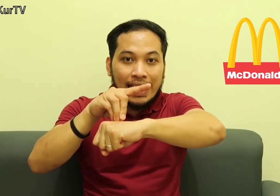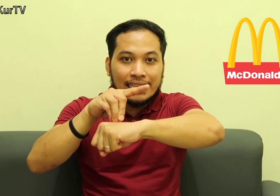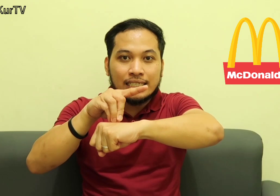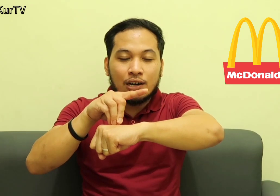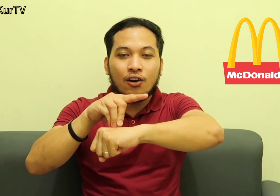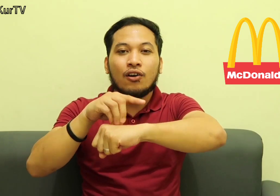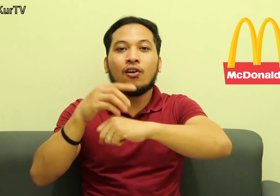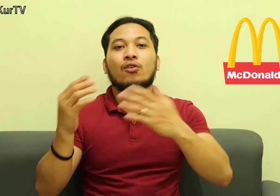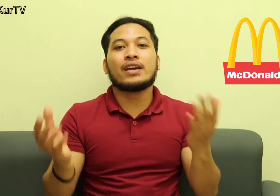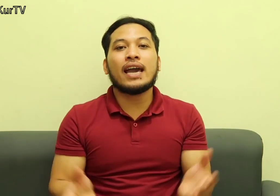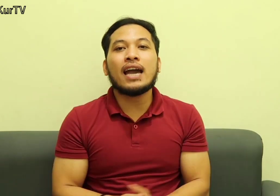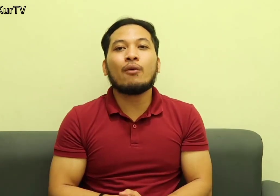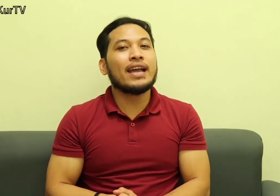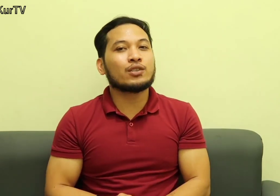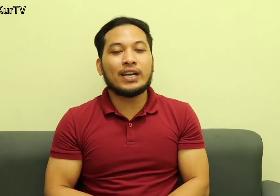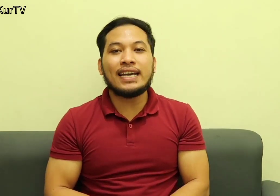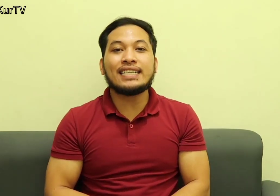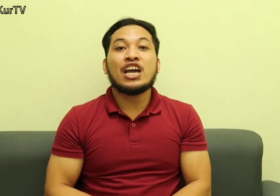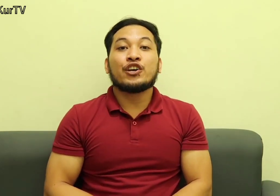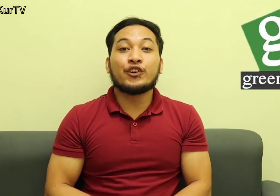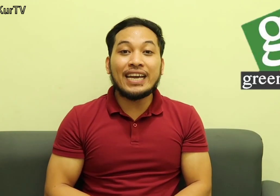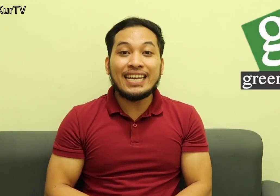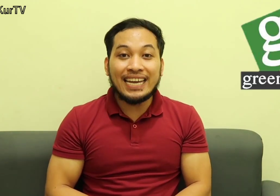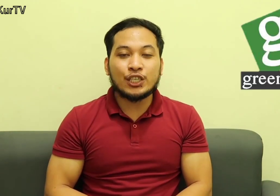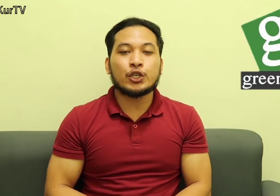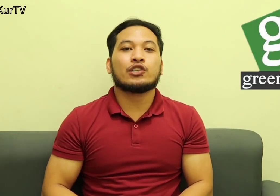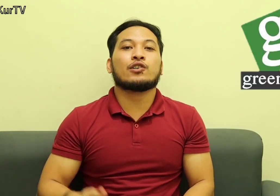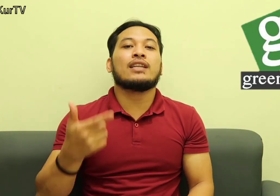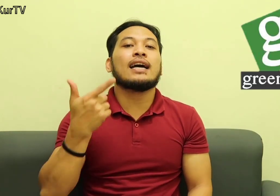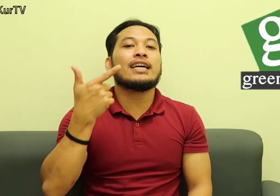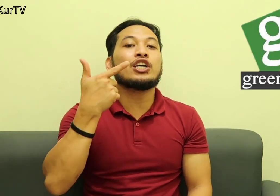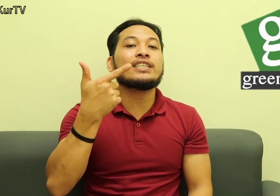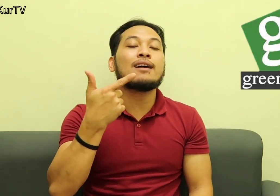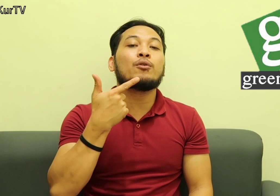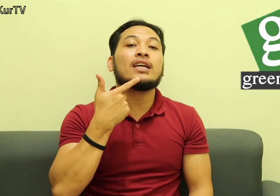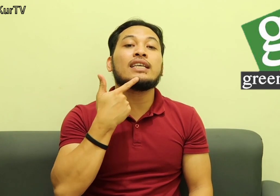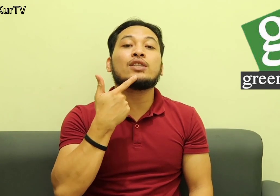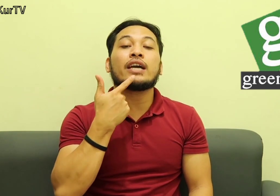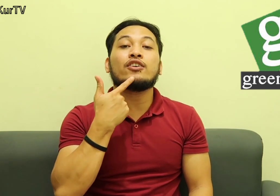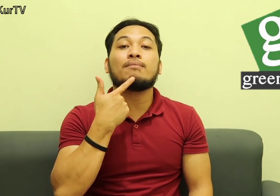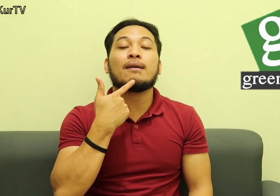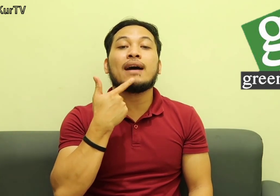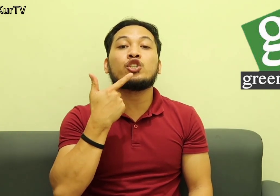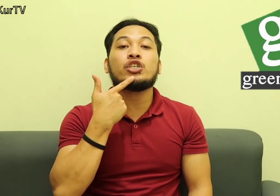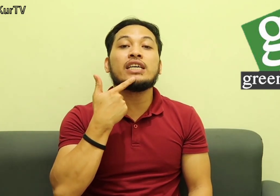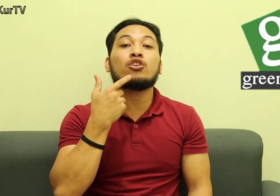McDonald's Okay, our next word is Greenwich So, naka-letter G lang po nandito sa inyong baba GW